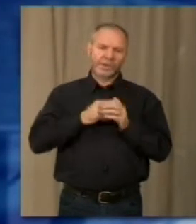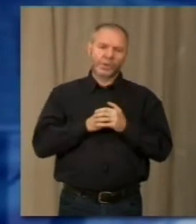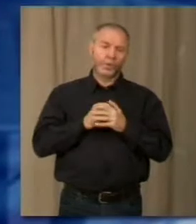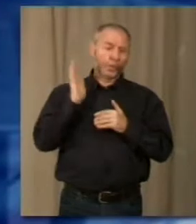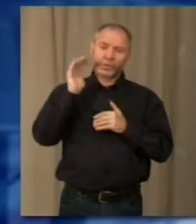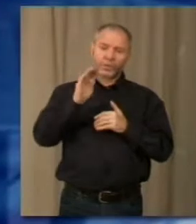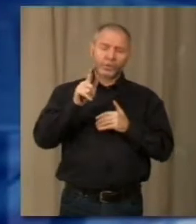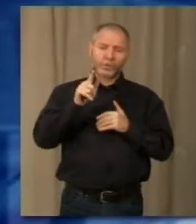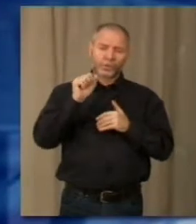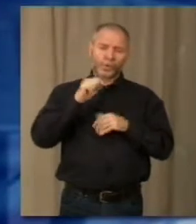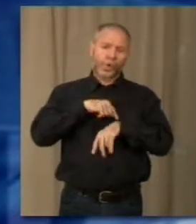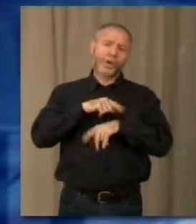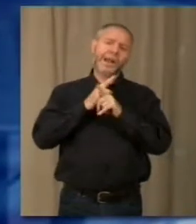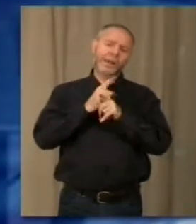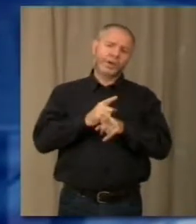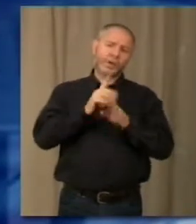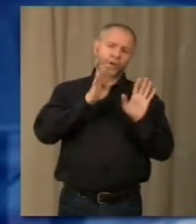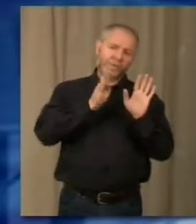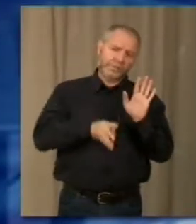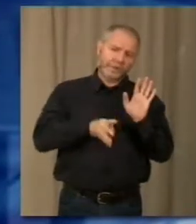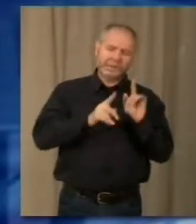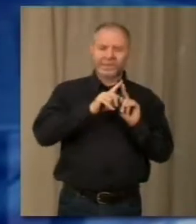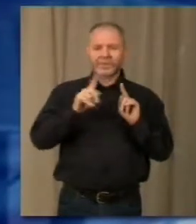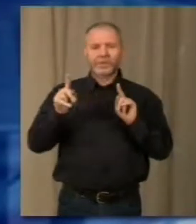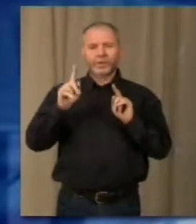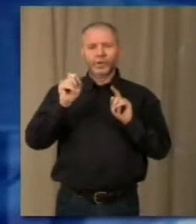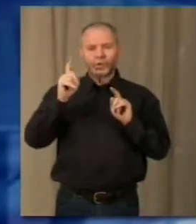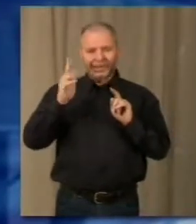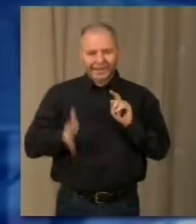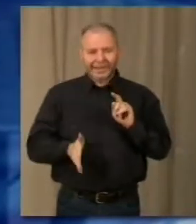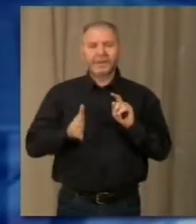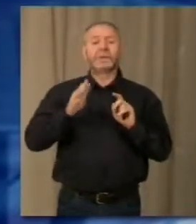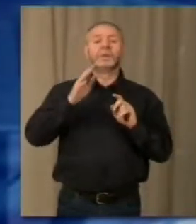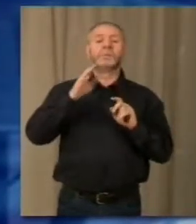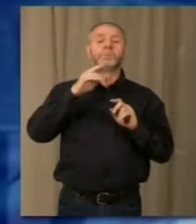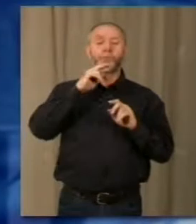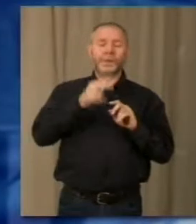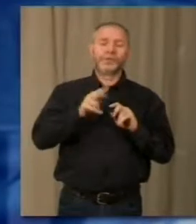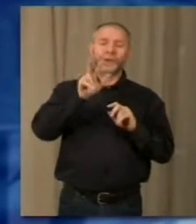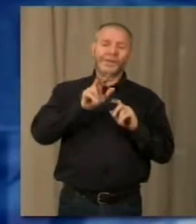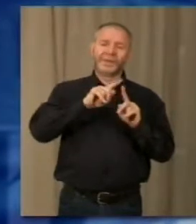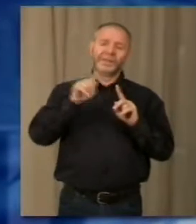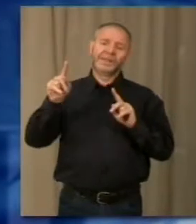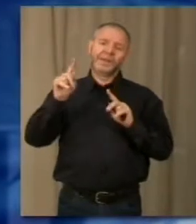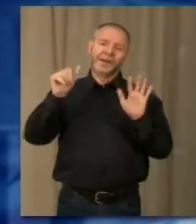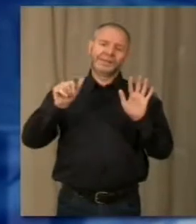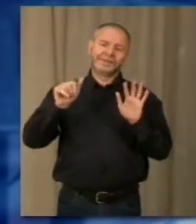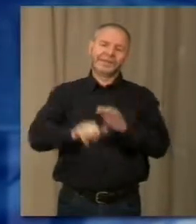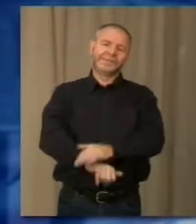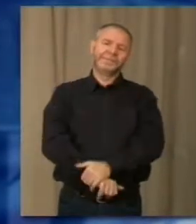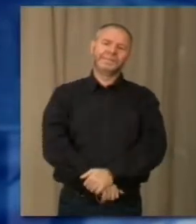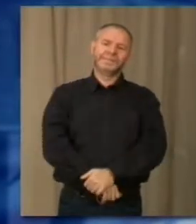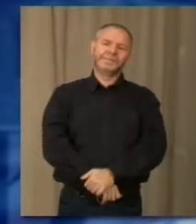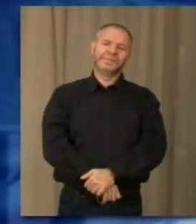i giorni con gli orari del forum, ovvero dalle 9.30 alle 12.30, al pomeriggio dalle 15 alle 18.00.